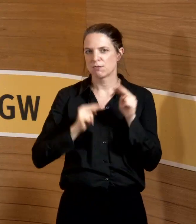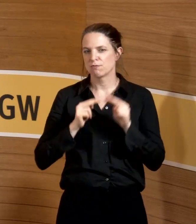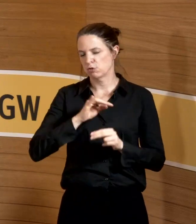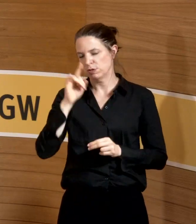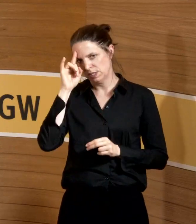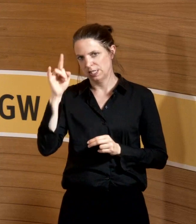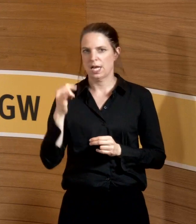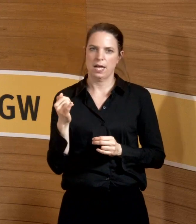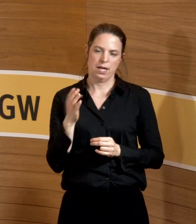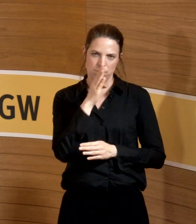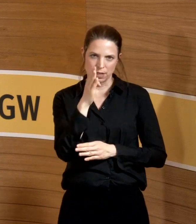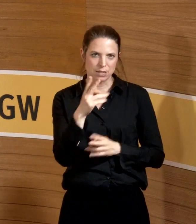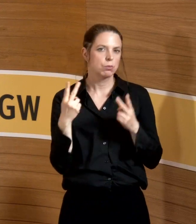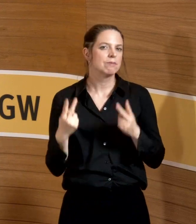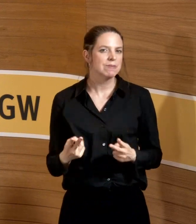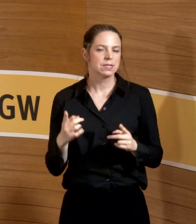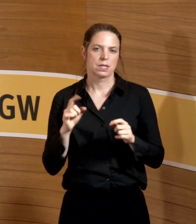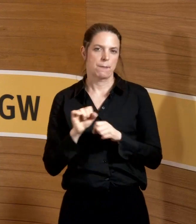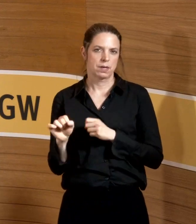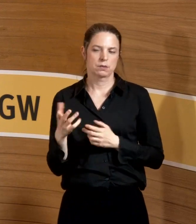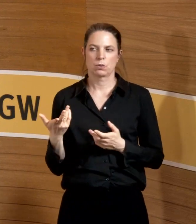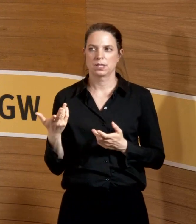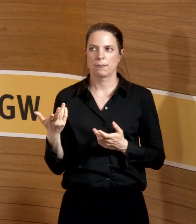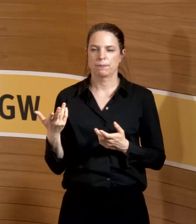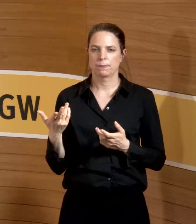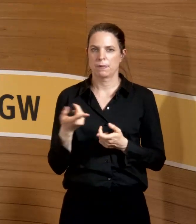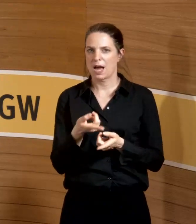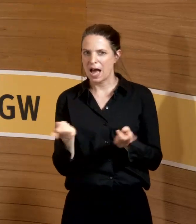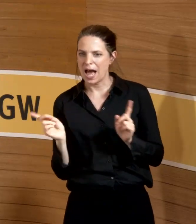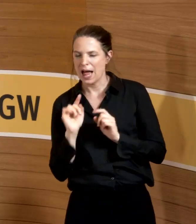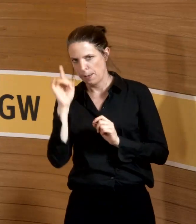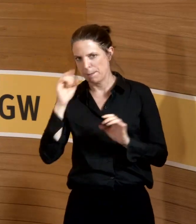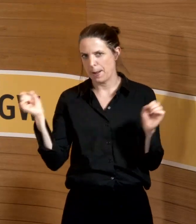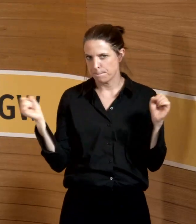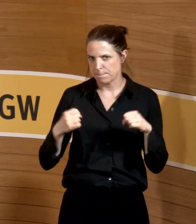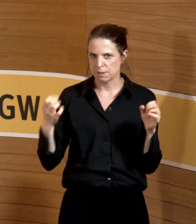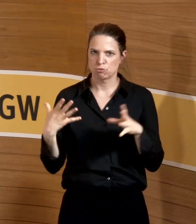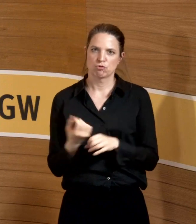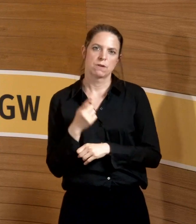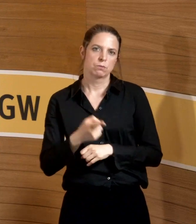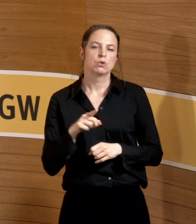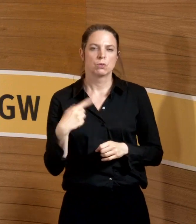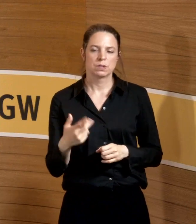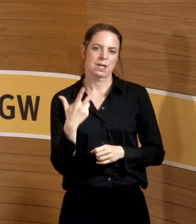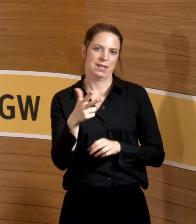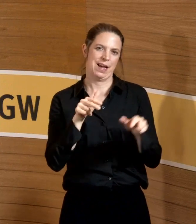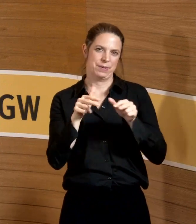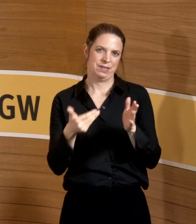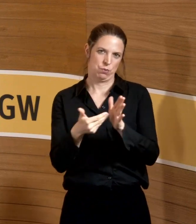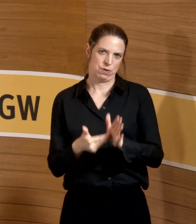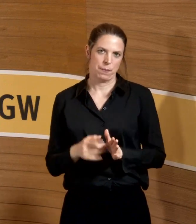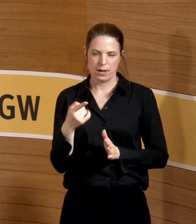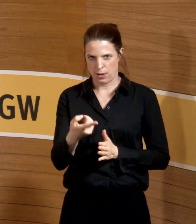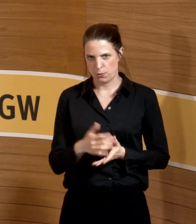Denkrichtungen, die wichtig sind, aber da natürlich alle unter einen Hut gebracht werden müssen. Und dann haben wir noch drei Ministerien, die mitreden.